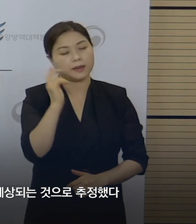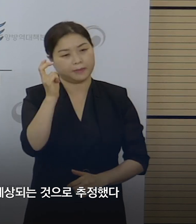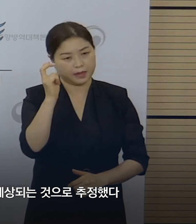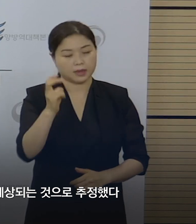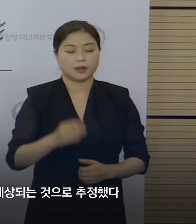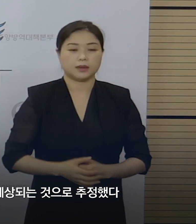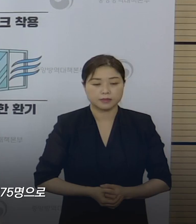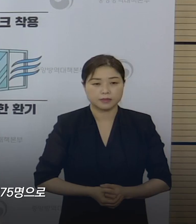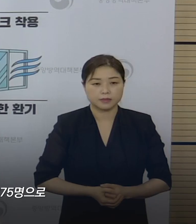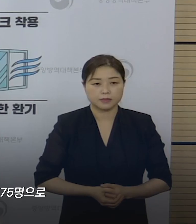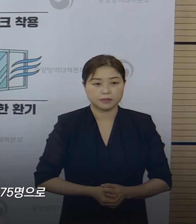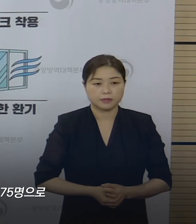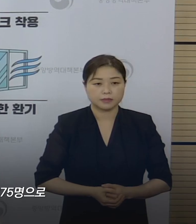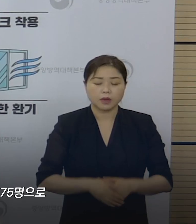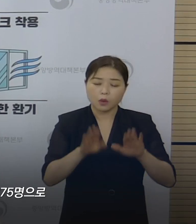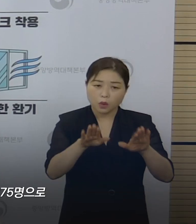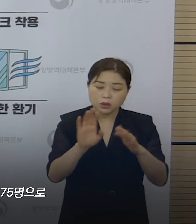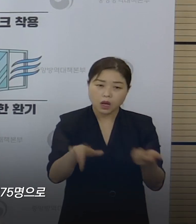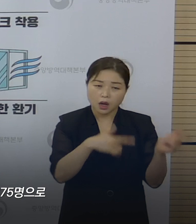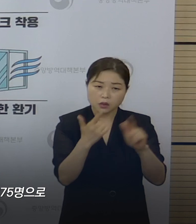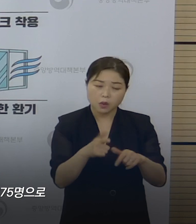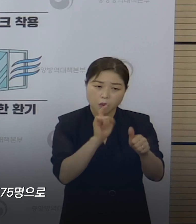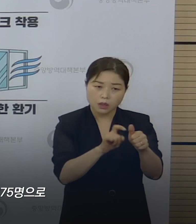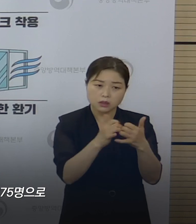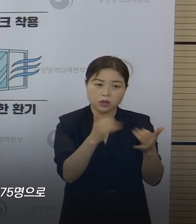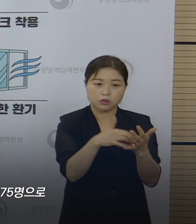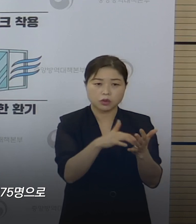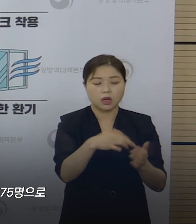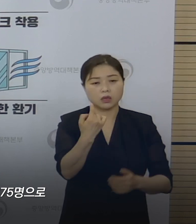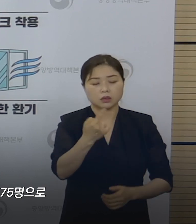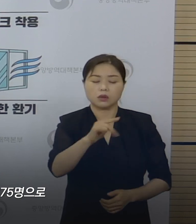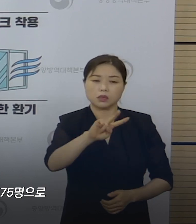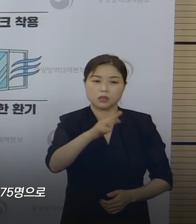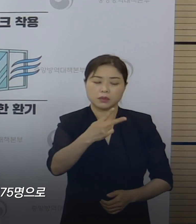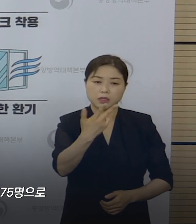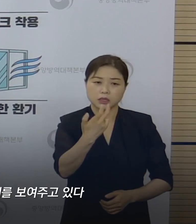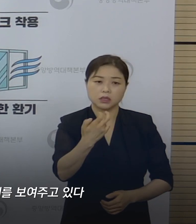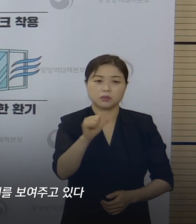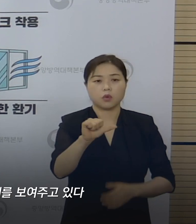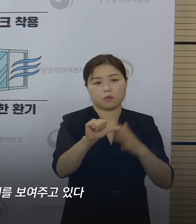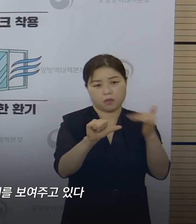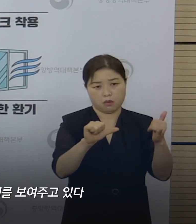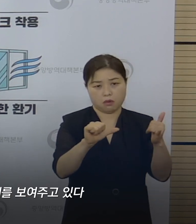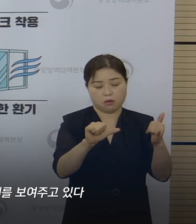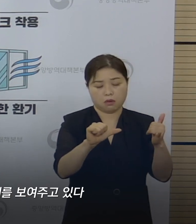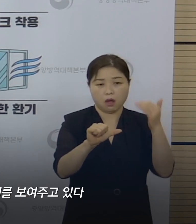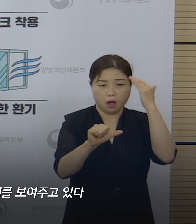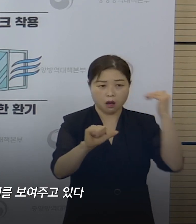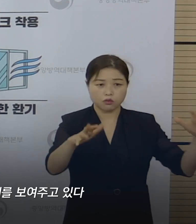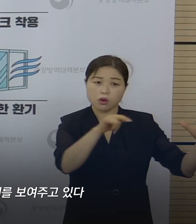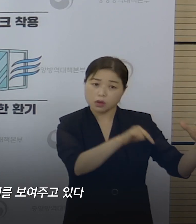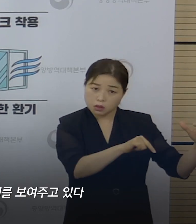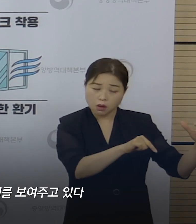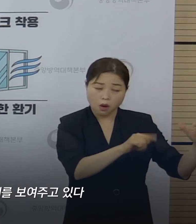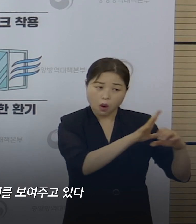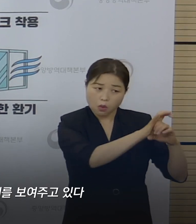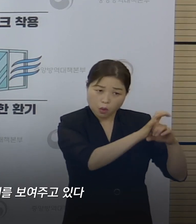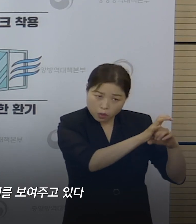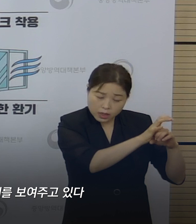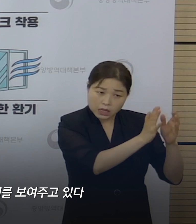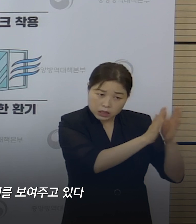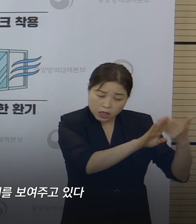하였습니다. 오늘 하루 확진자 숫자가 1,275명으로 국내에서 코로나19 발생 이후